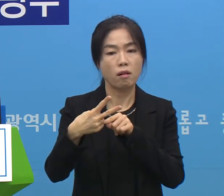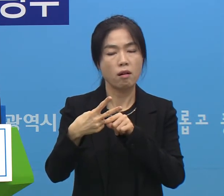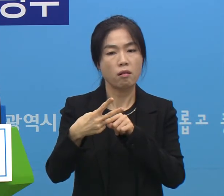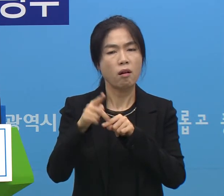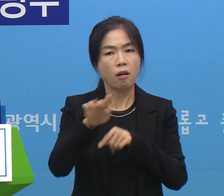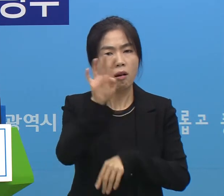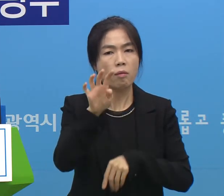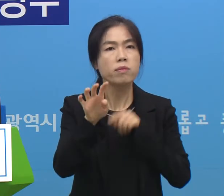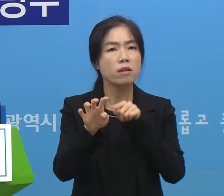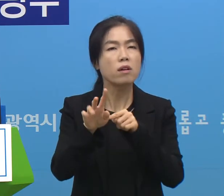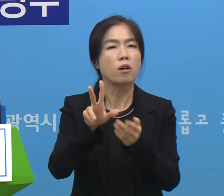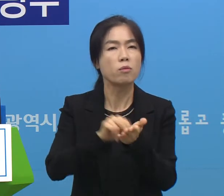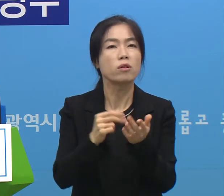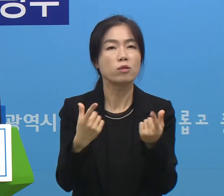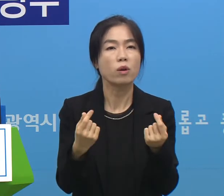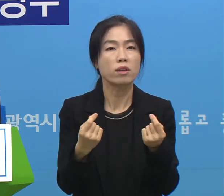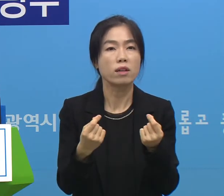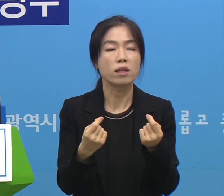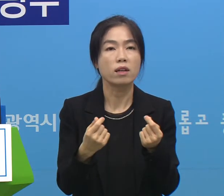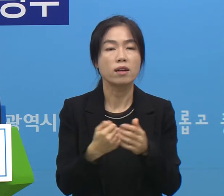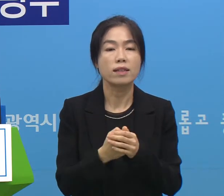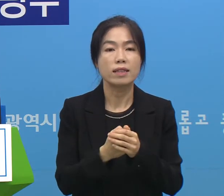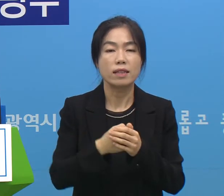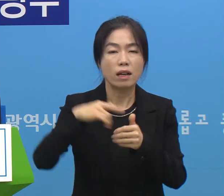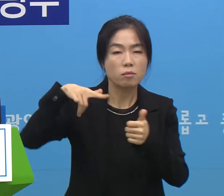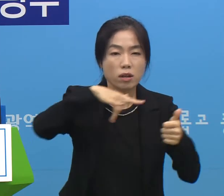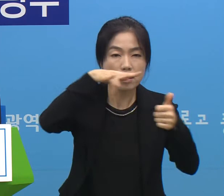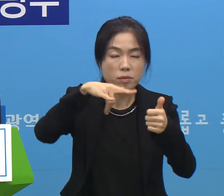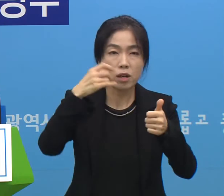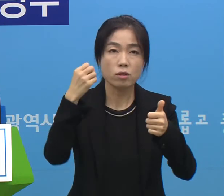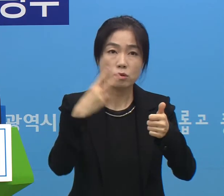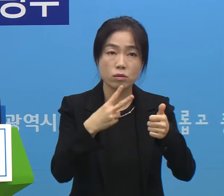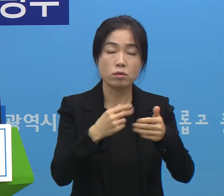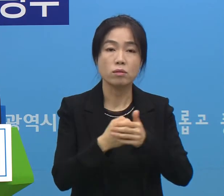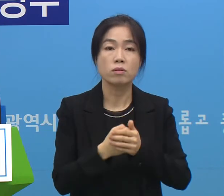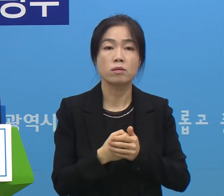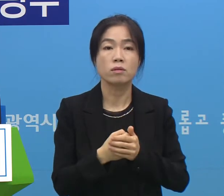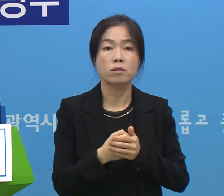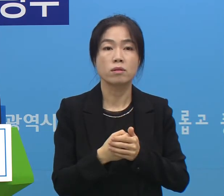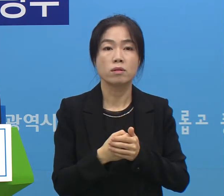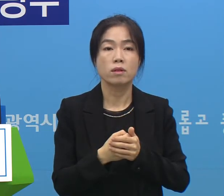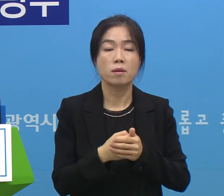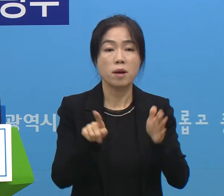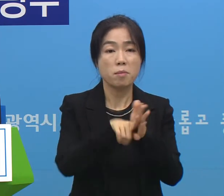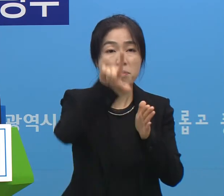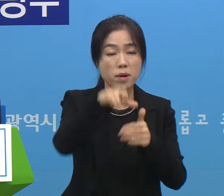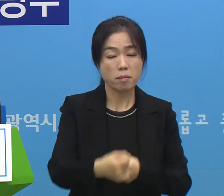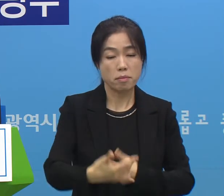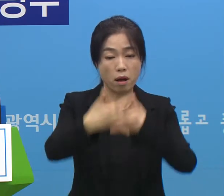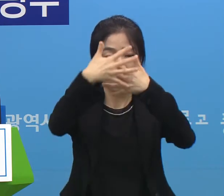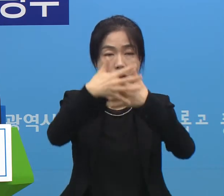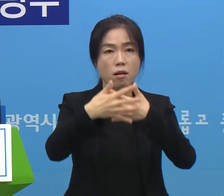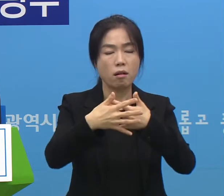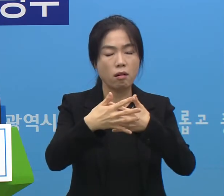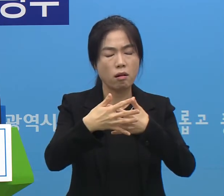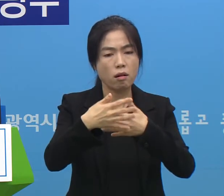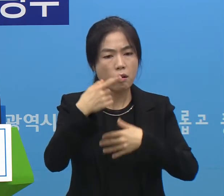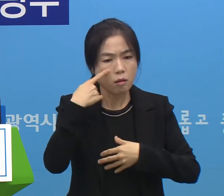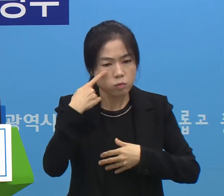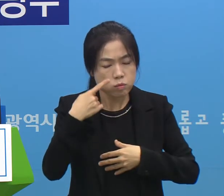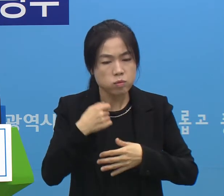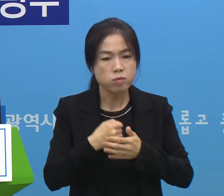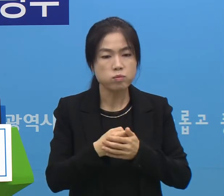경우도 마찬가지로 실제로 저희들이 gps 라든가 그 다음에 뭐 신용카드 조회 라든가 이런 걸 해봤는데